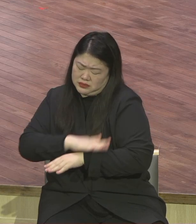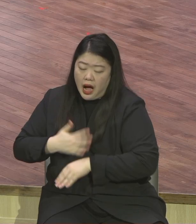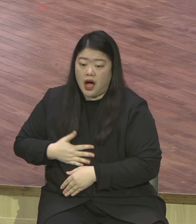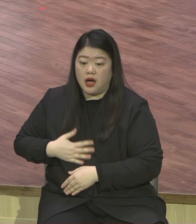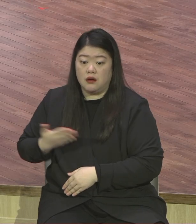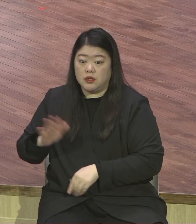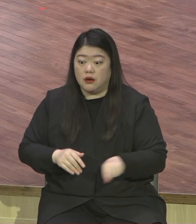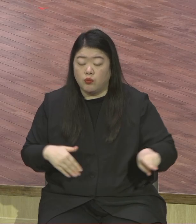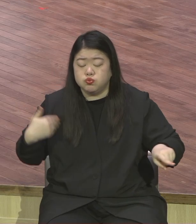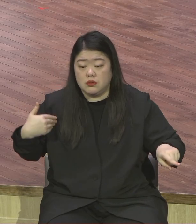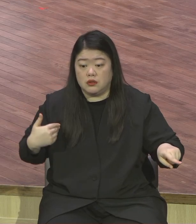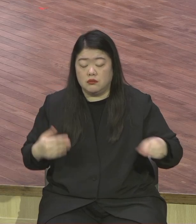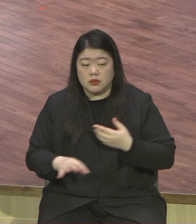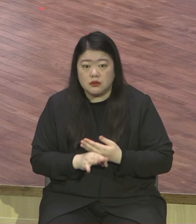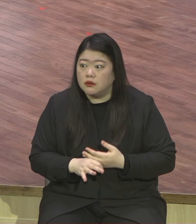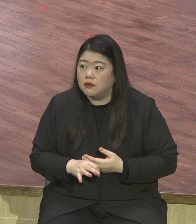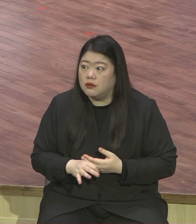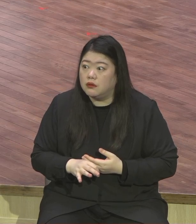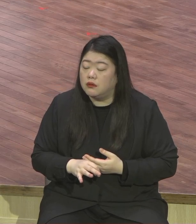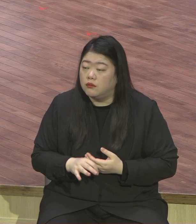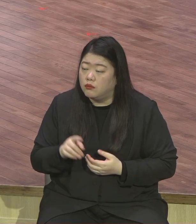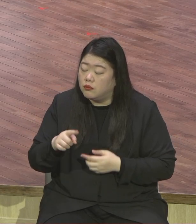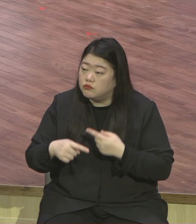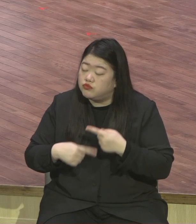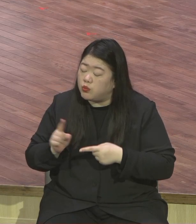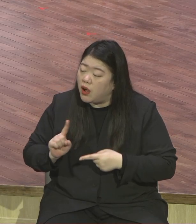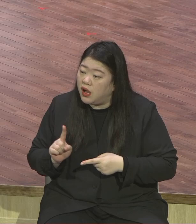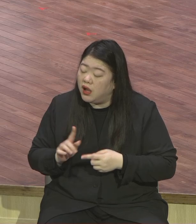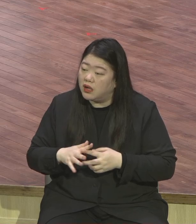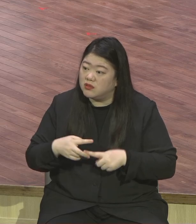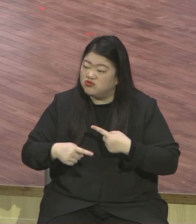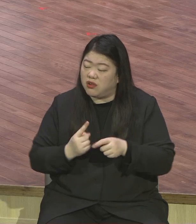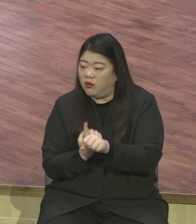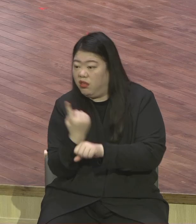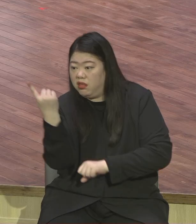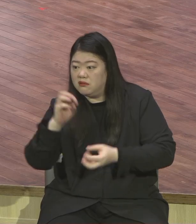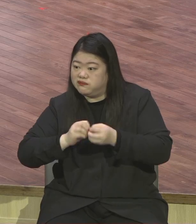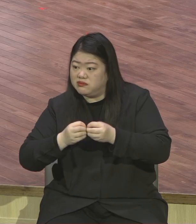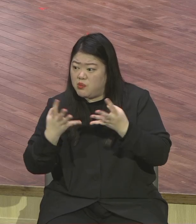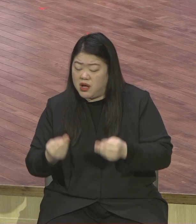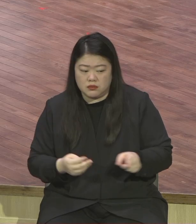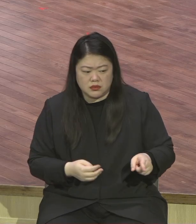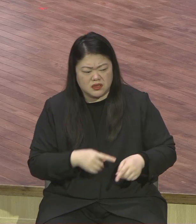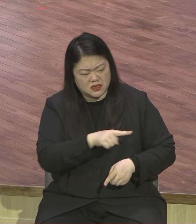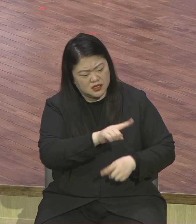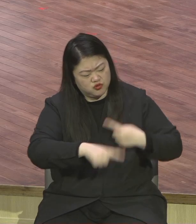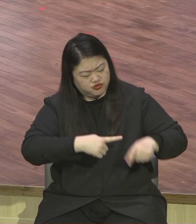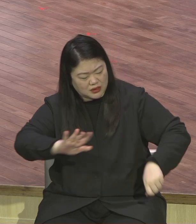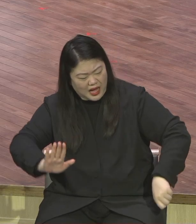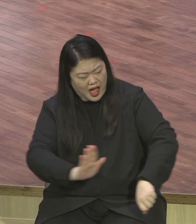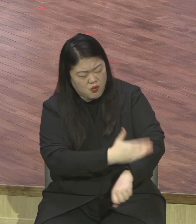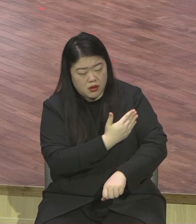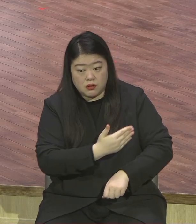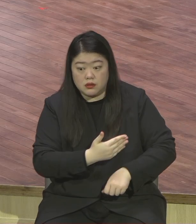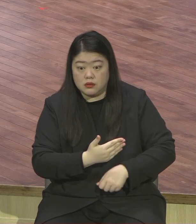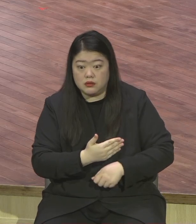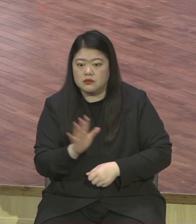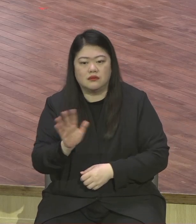믿음 약한 사람은 딴소리 한다니까요 딴소리 하거든 그걸 비판하지 말고 그래 그럴 수도 있지